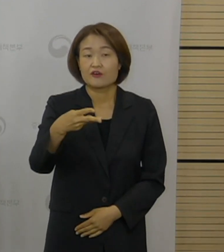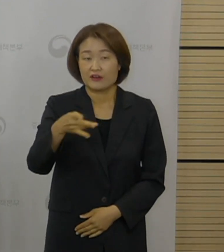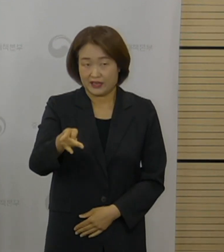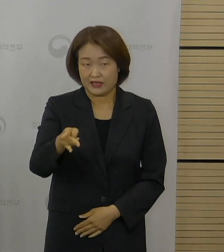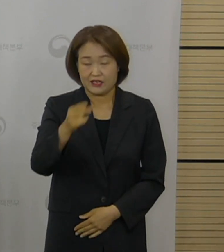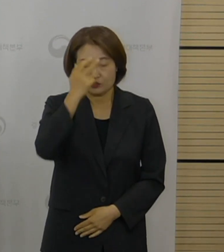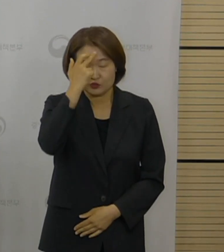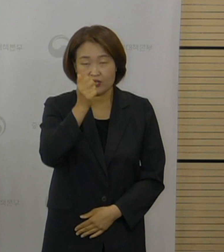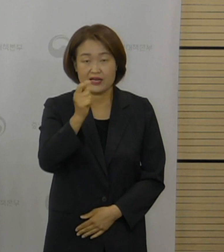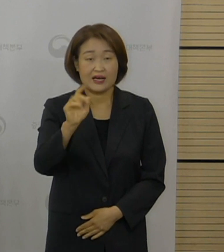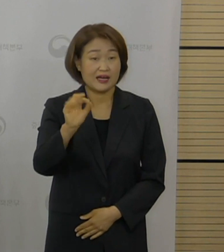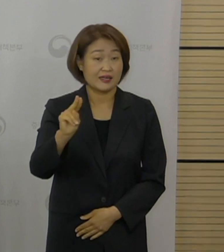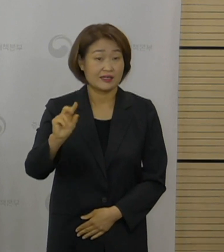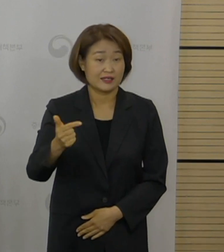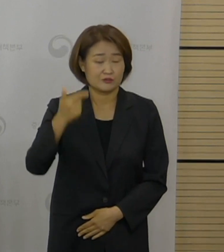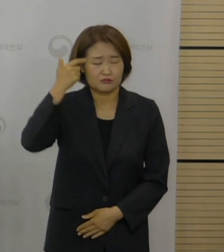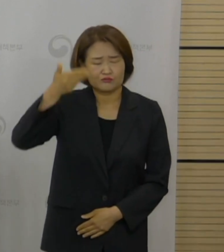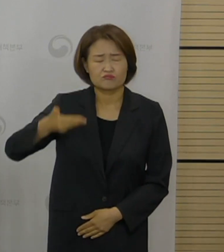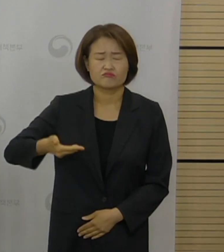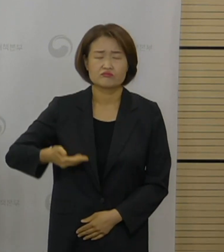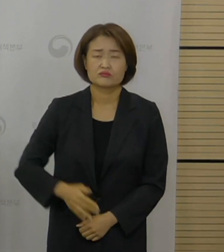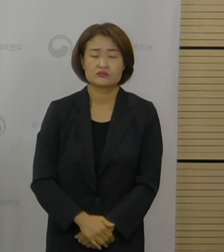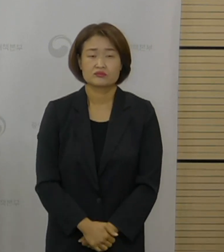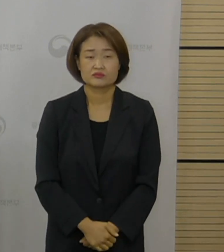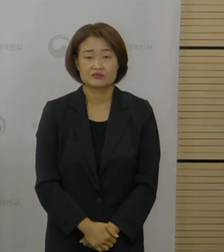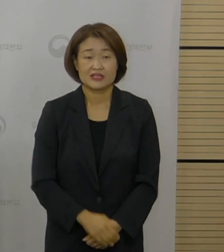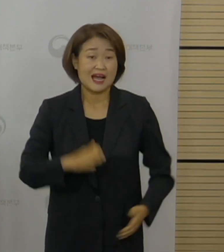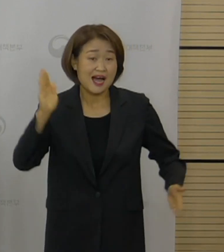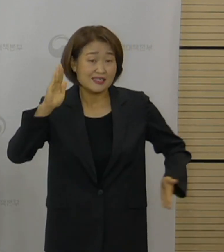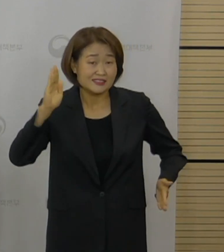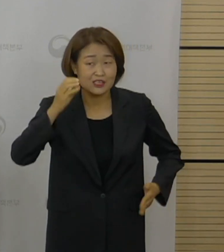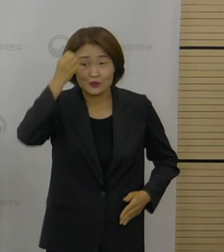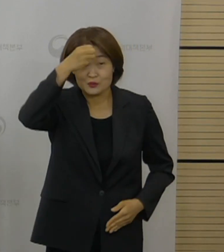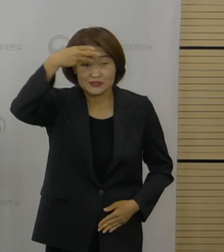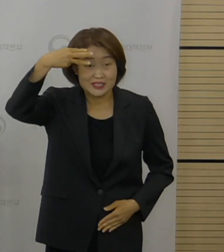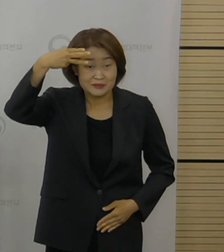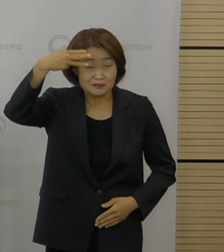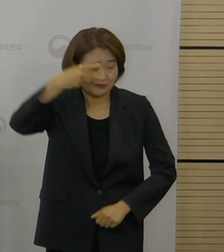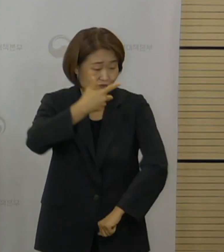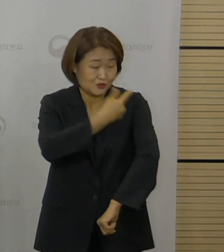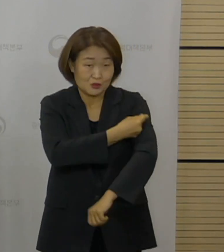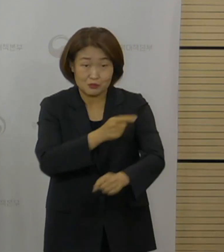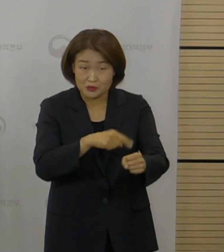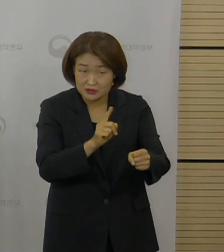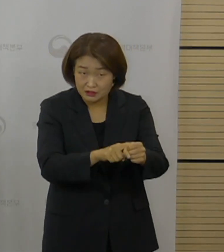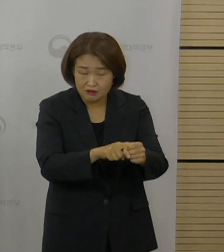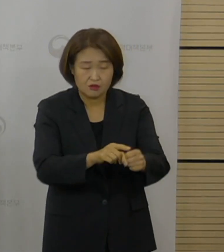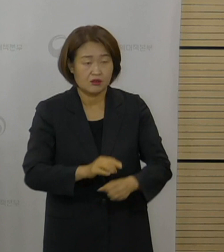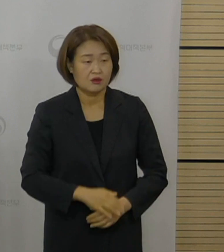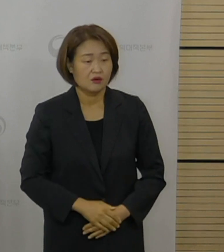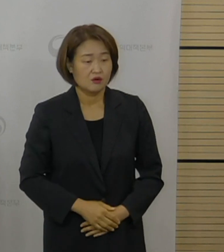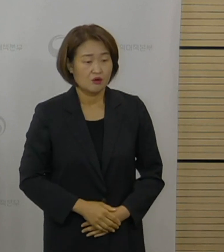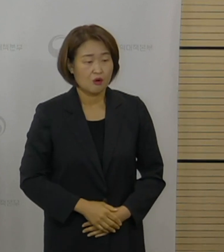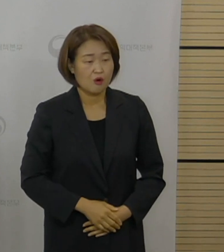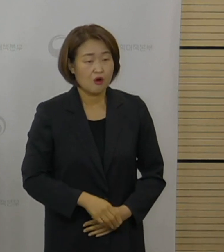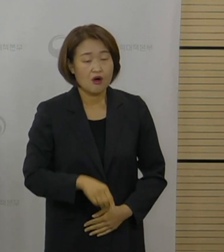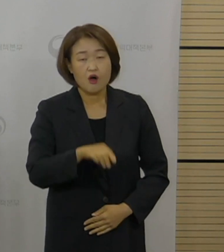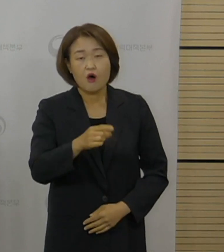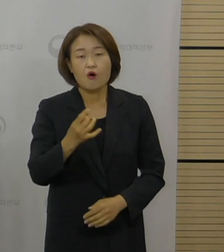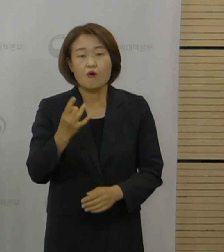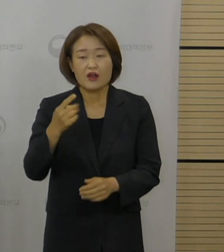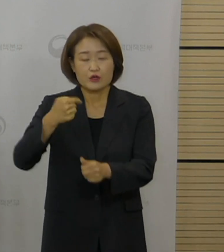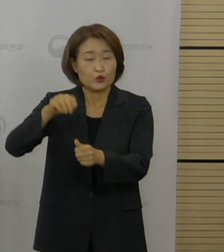기자님 질문입니다. 고3 접종과 관련돼서 동의 여부를 교육부가 종합하기로 한